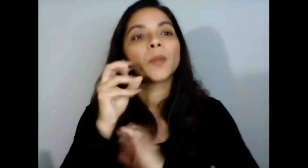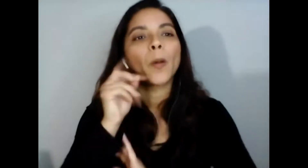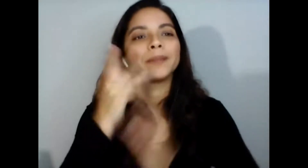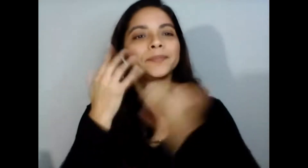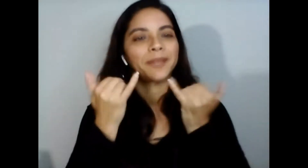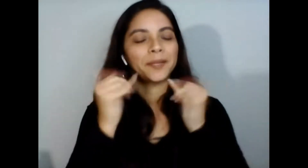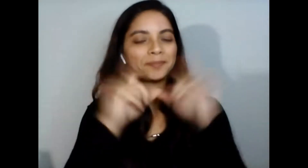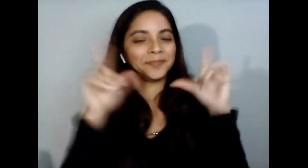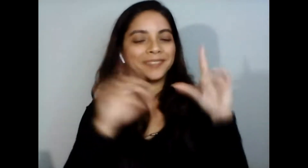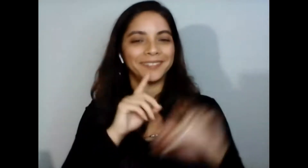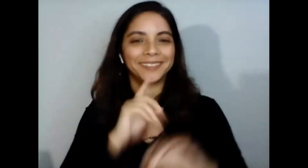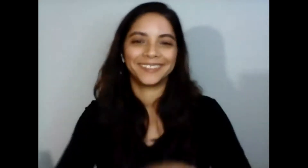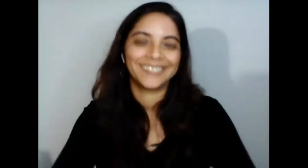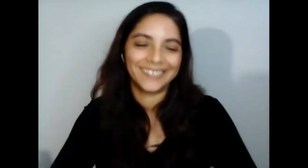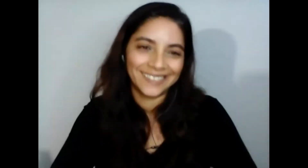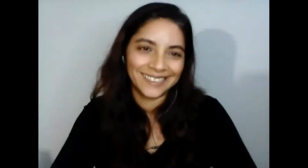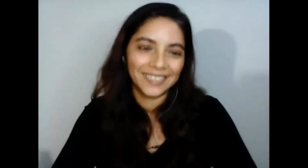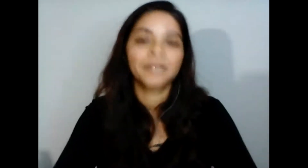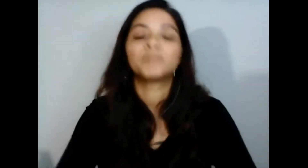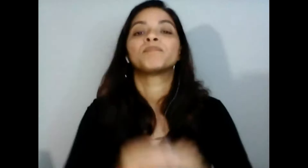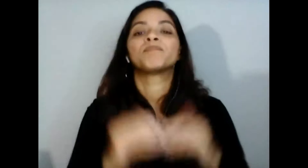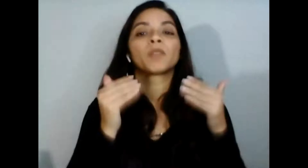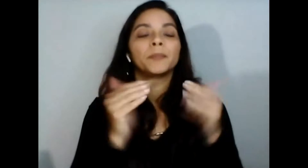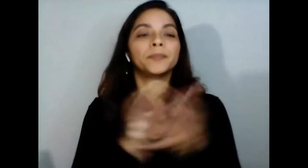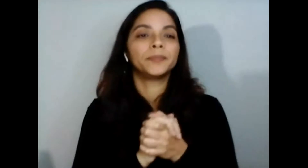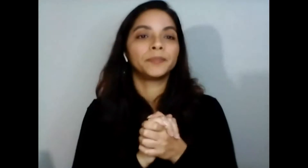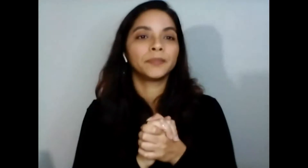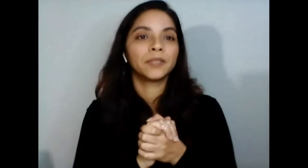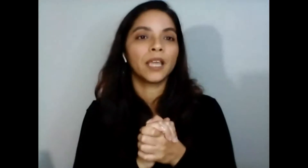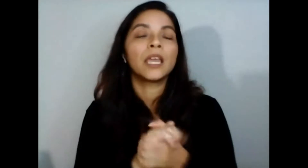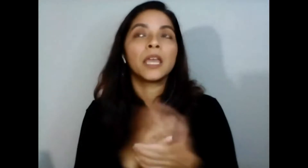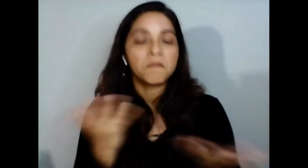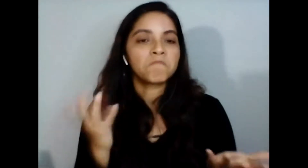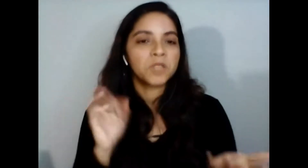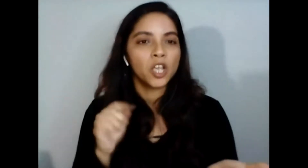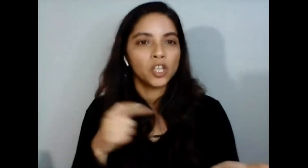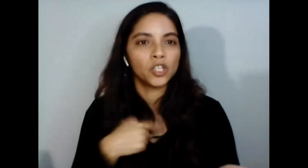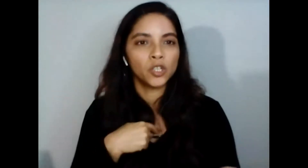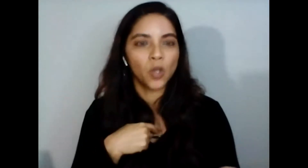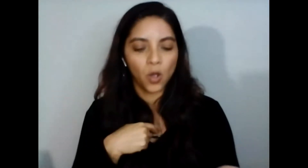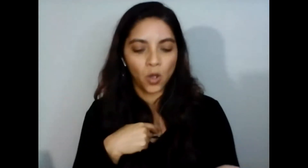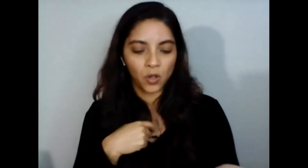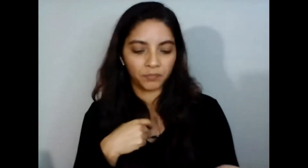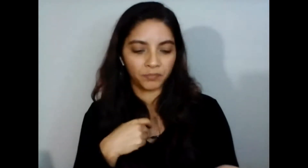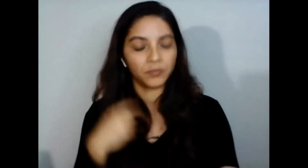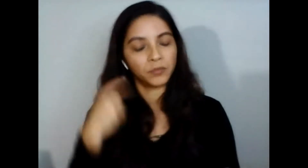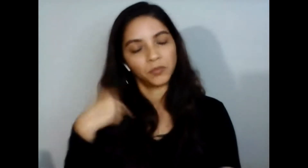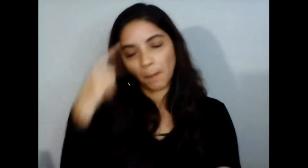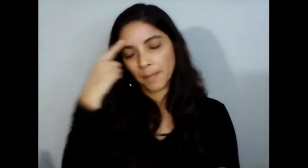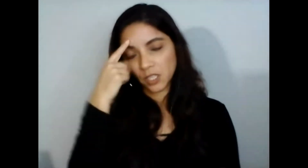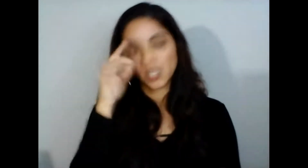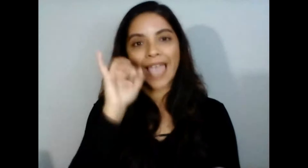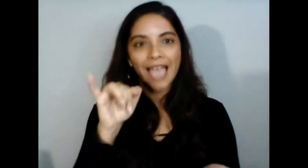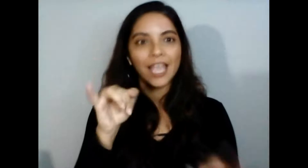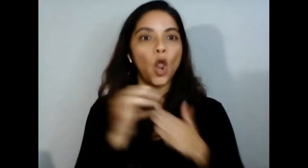spotlight Daphne bien entonces yo sí yo creo que ahí es que entran los líderes comunitarios Miriam